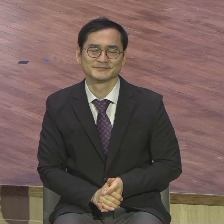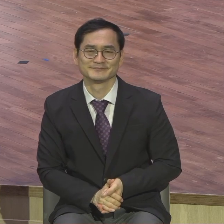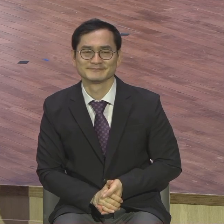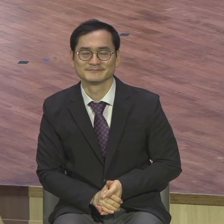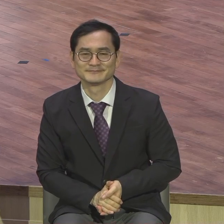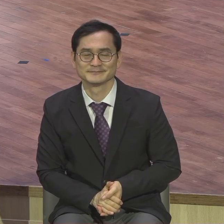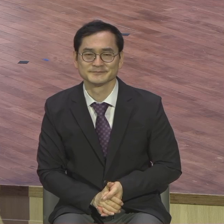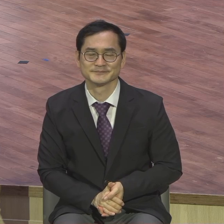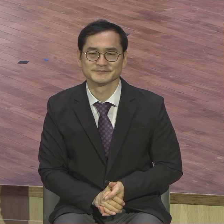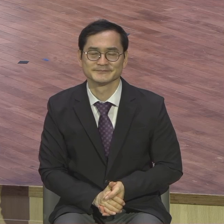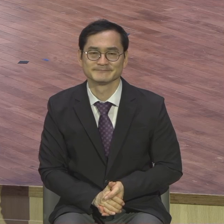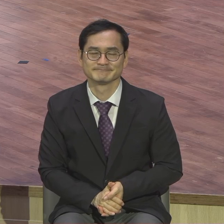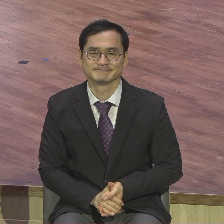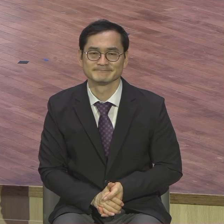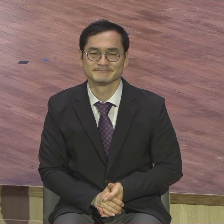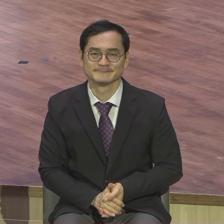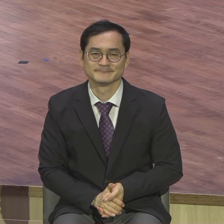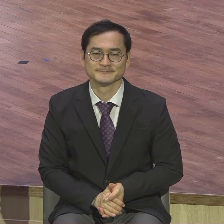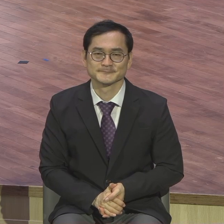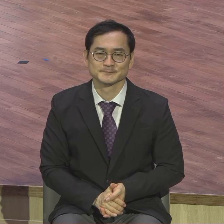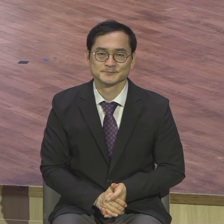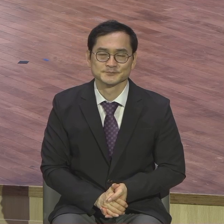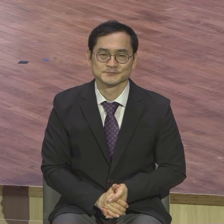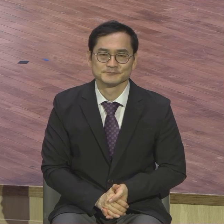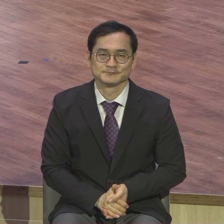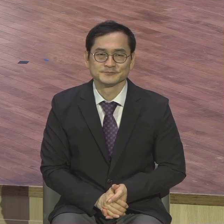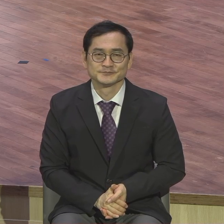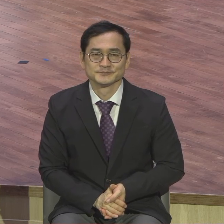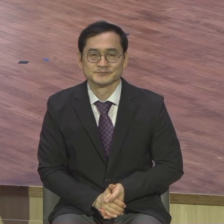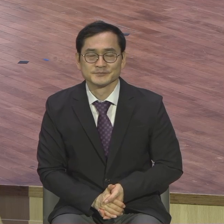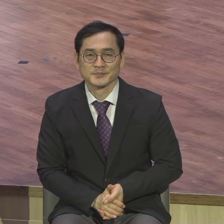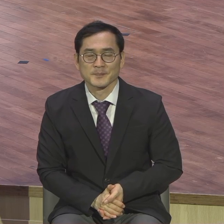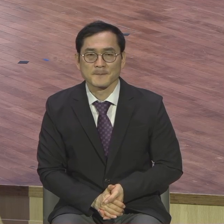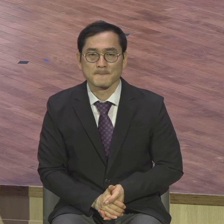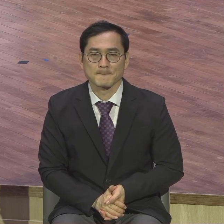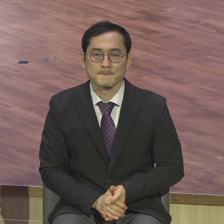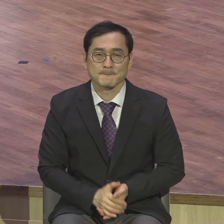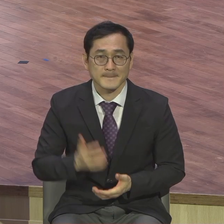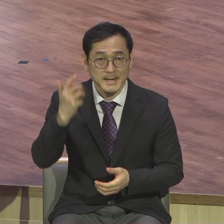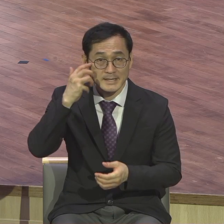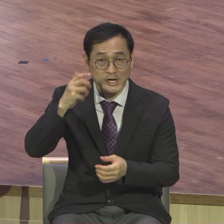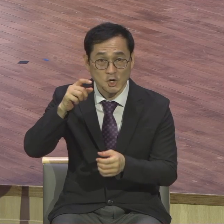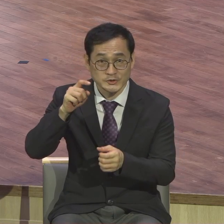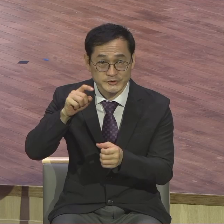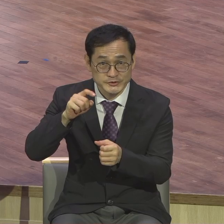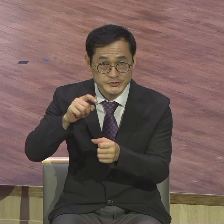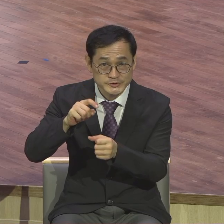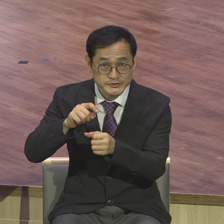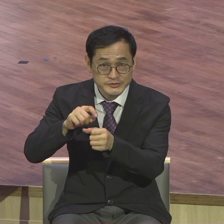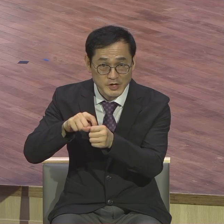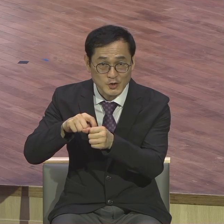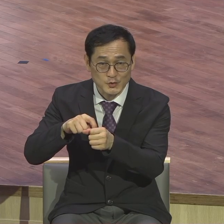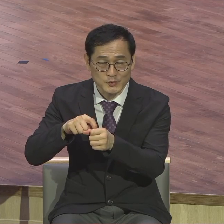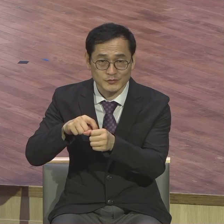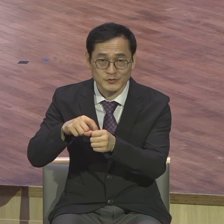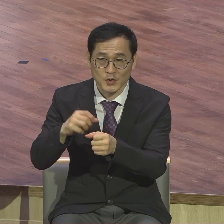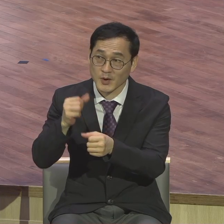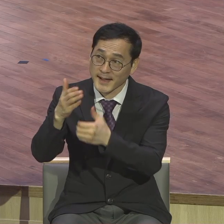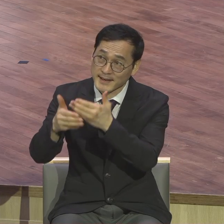영적인 사실을 믿고 구하시기 바랍니다 믿으세요 그리고 구하세요